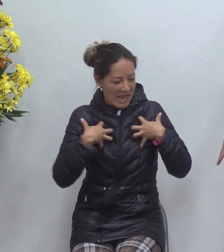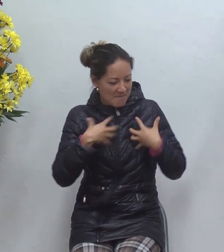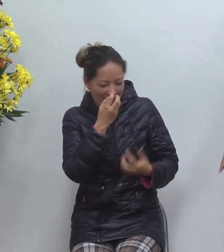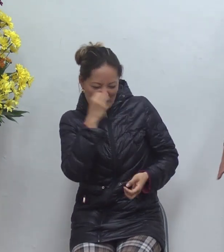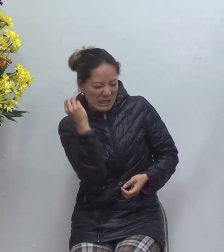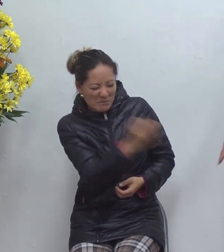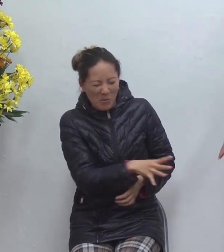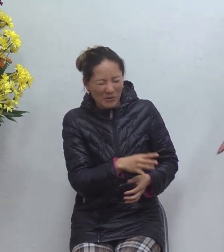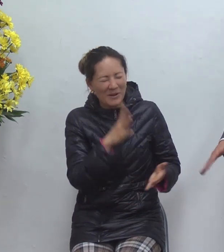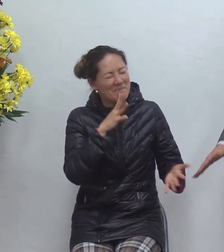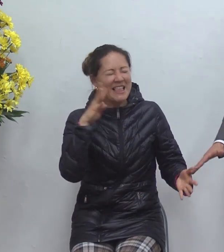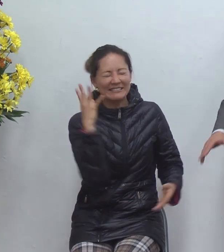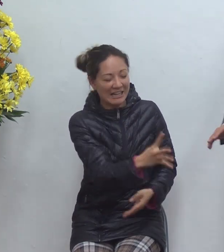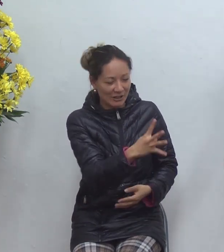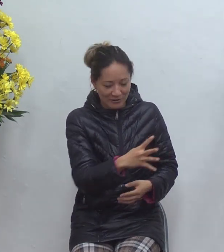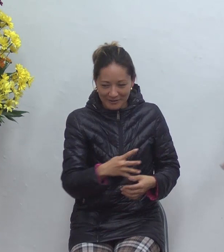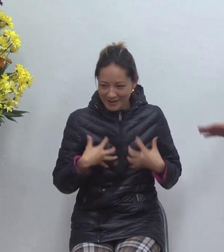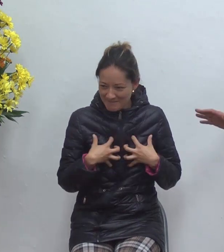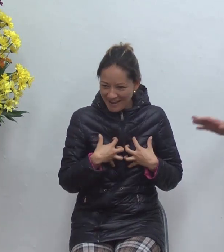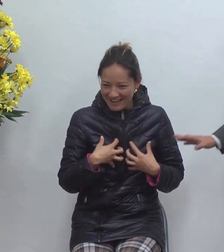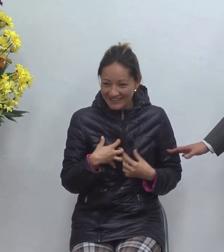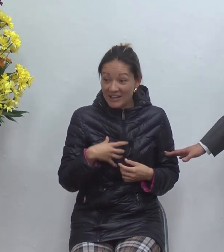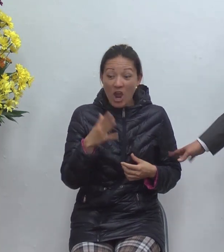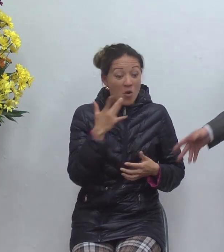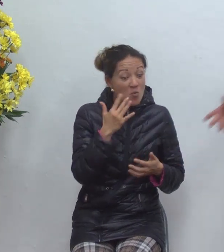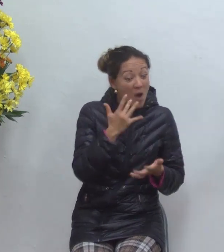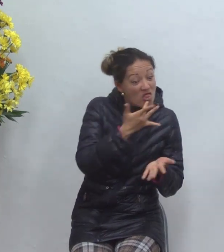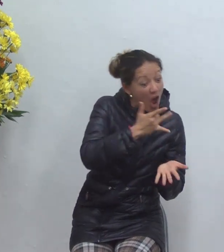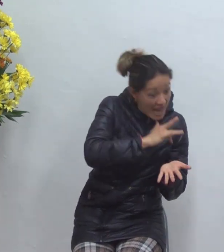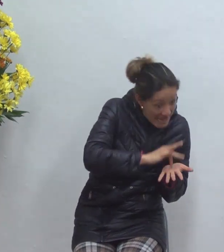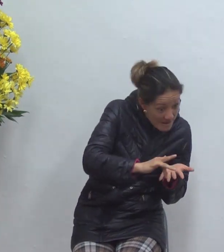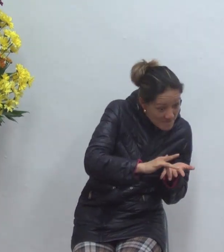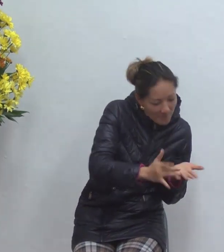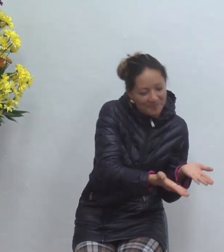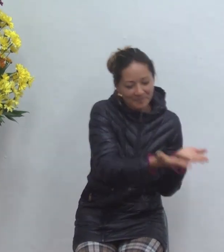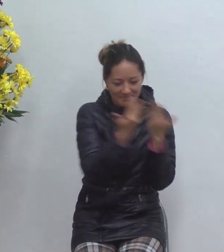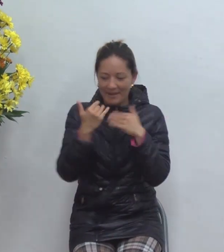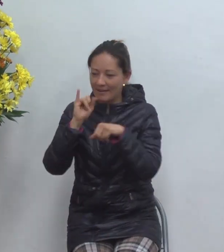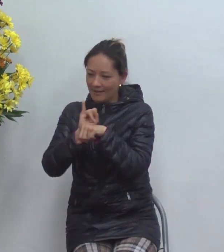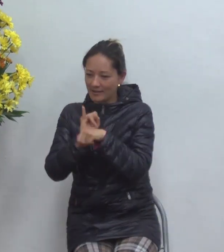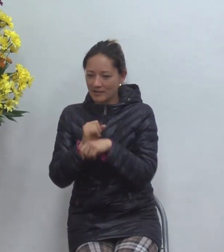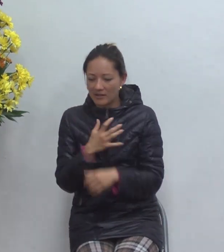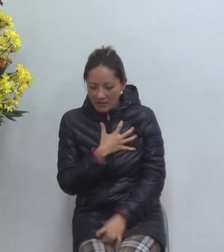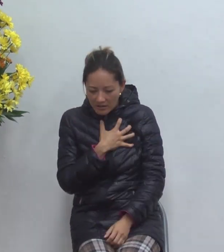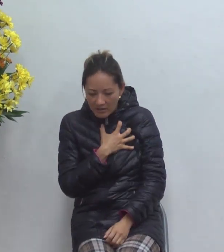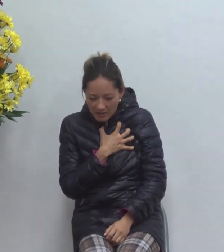sabandija horrorosa y cuando te limpies ven a la iglesia que te... ¡ay no! ¡ay